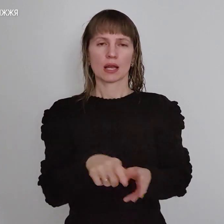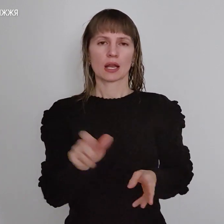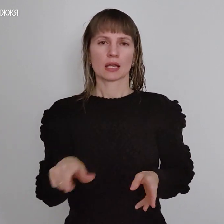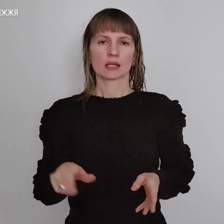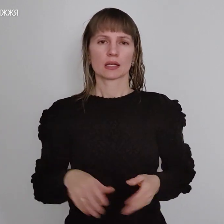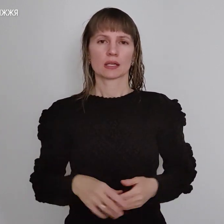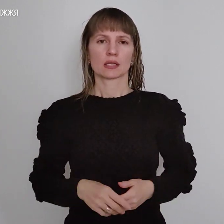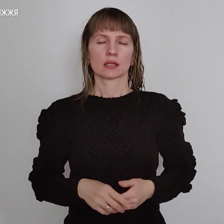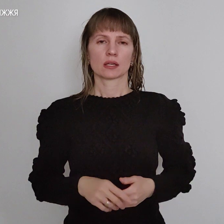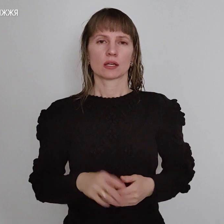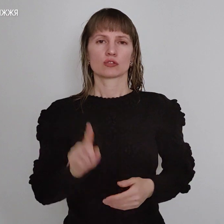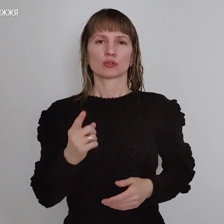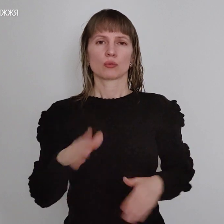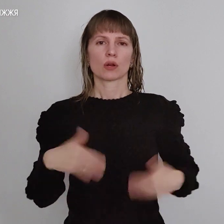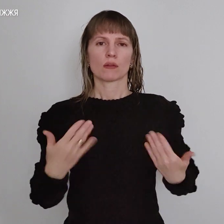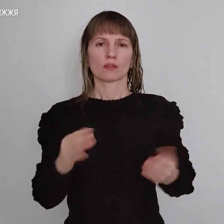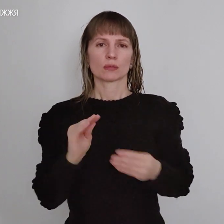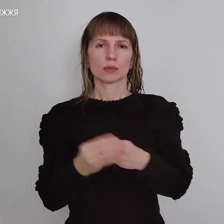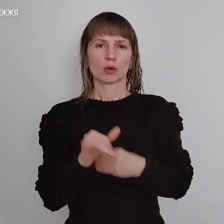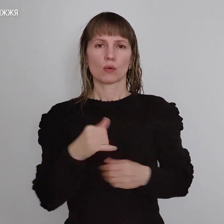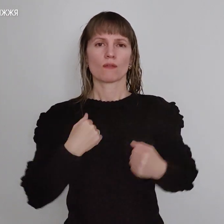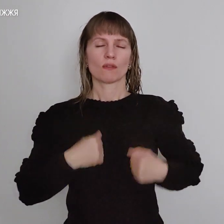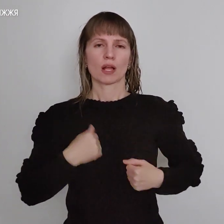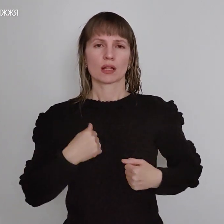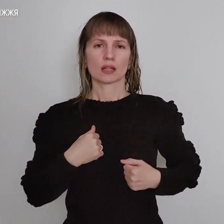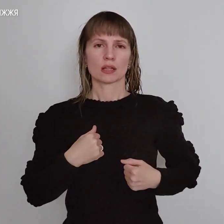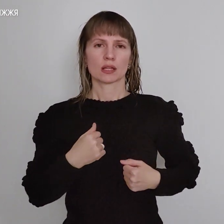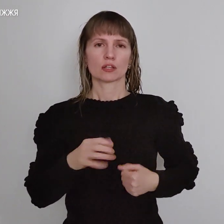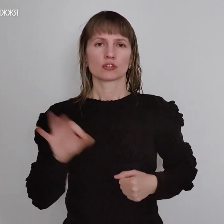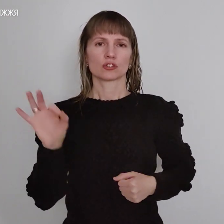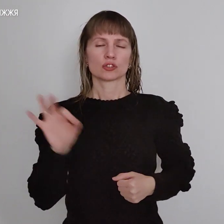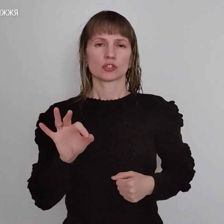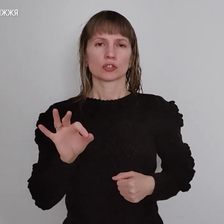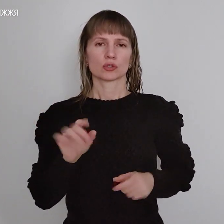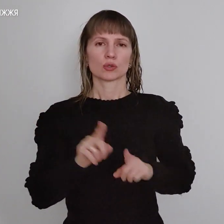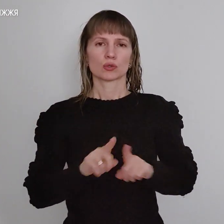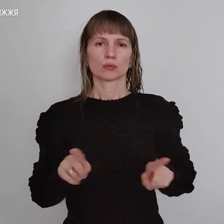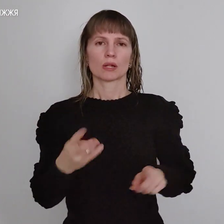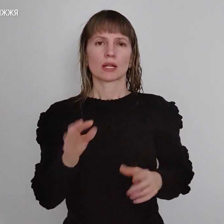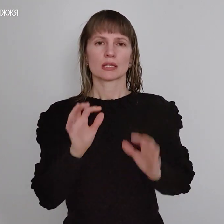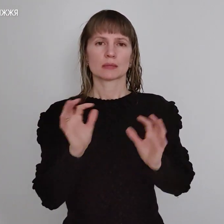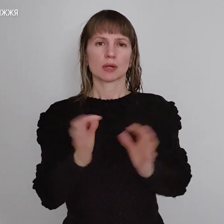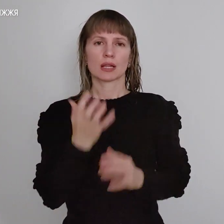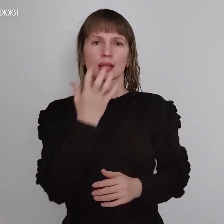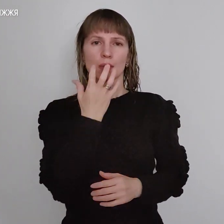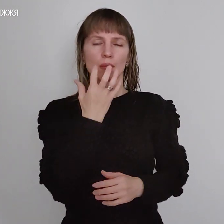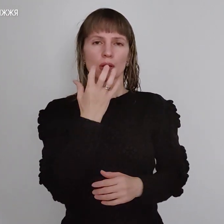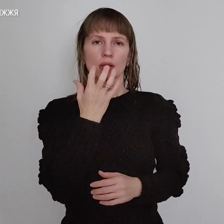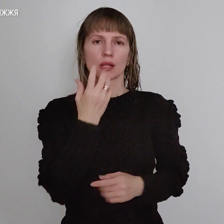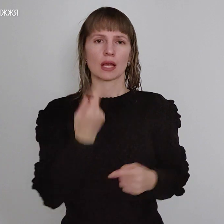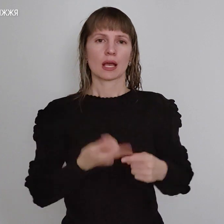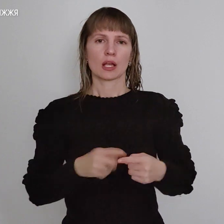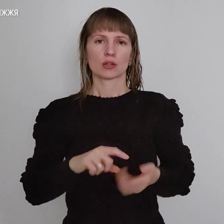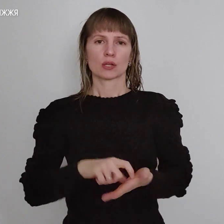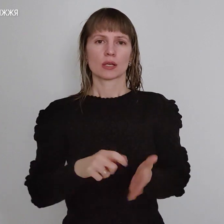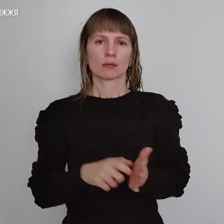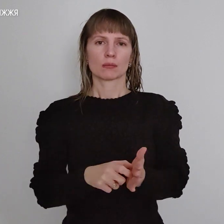Чому рекомендують ховатися в ванну? Бо дуже часто, особливо для збереження тепла, цю кімнату забігують